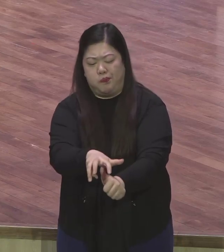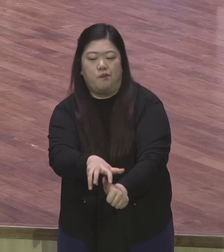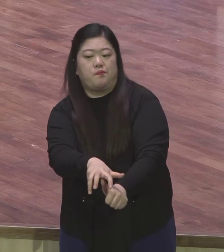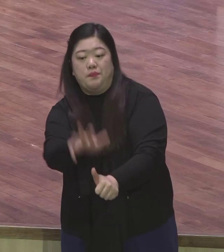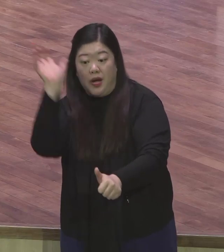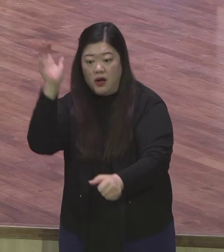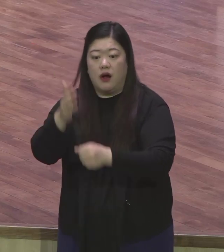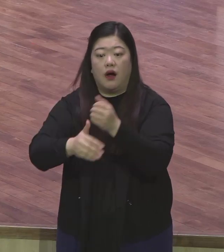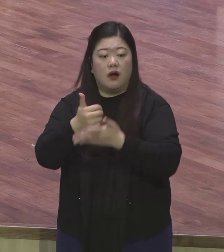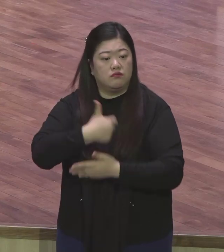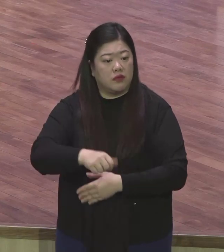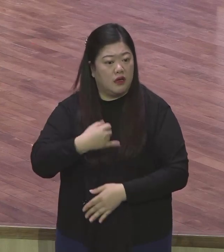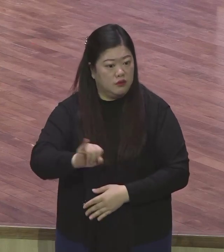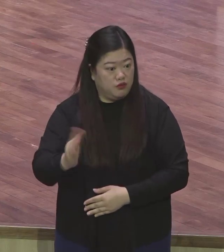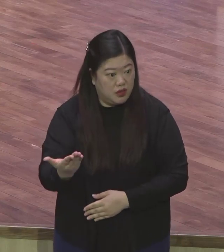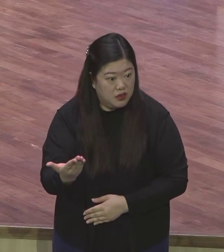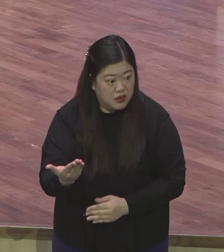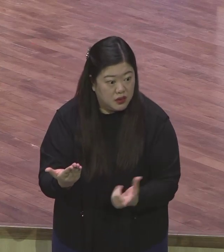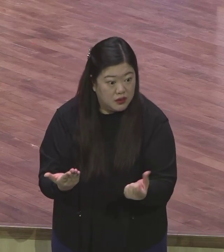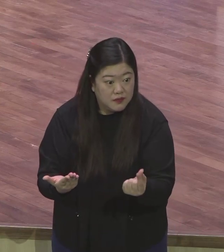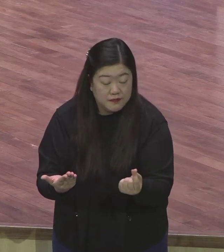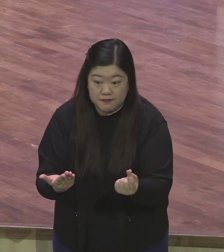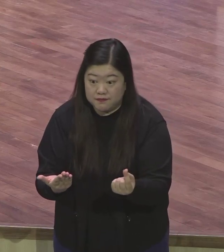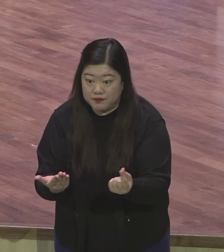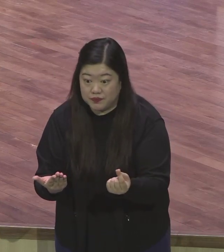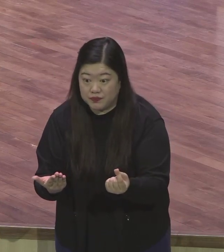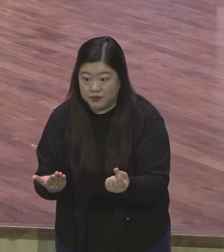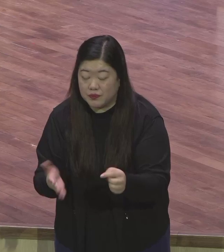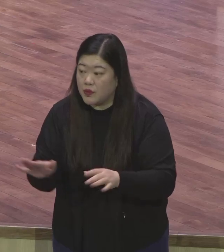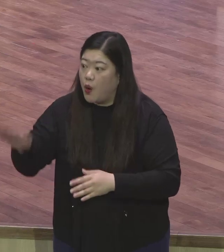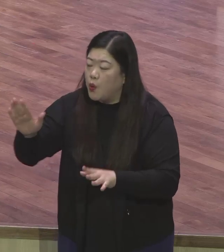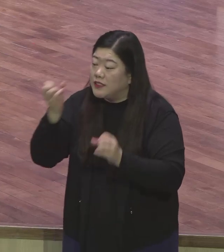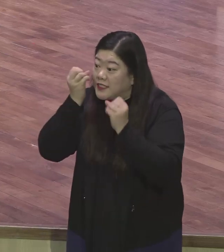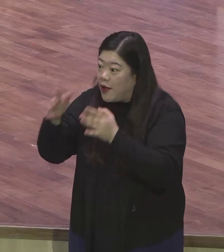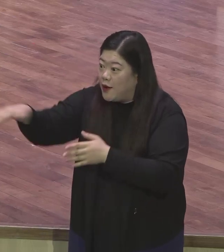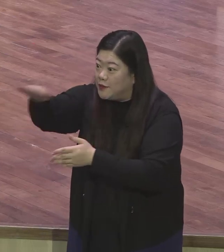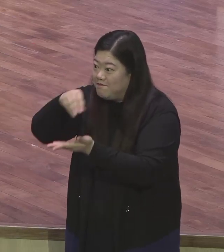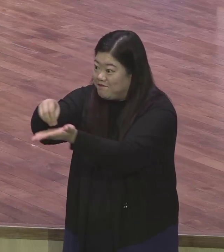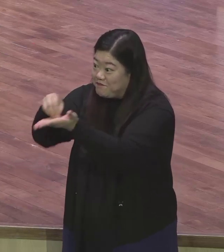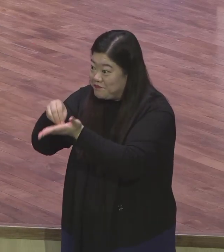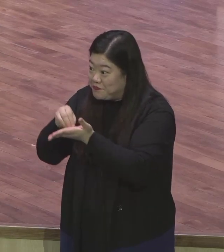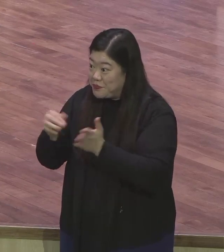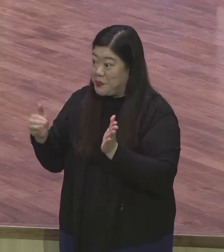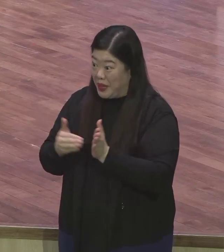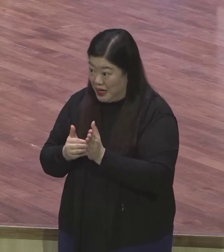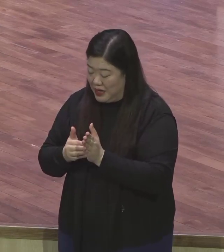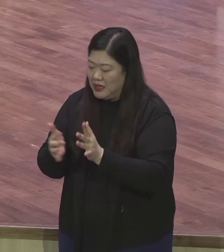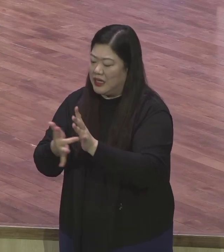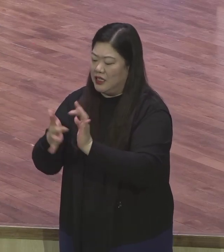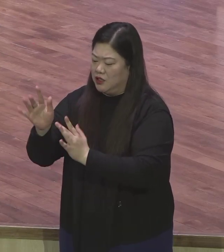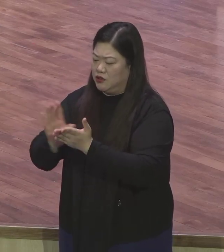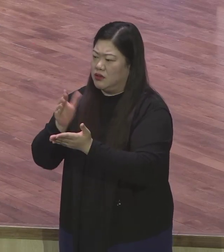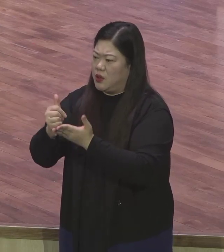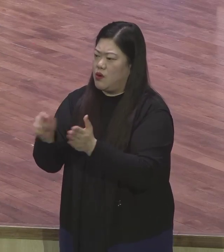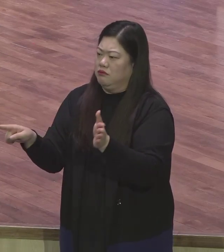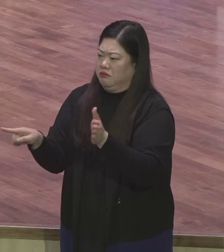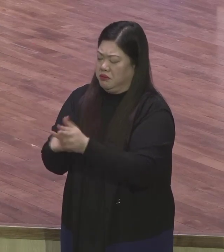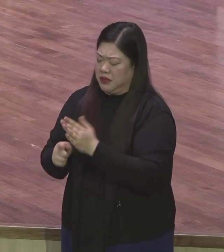되신다 그래서 오늘 오신 우리 새가족분들은 이 예수 그리스도를 마음의 문을 확 여시고